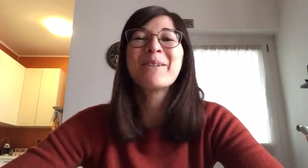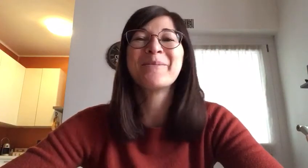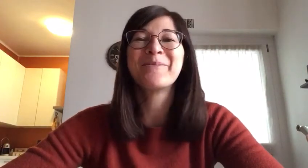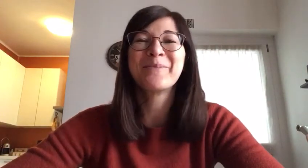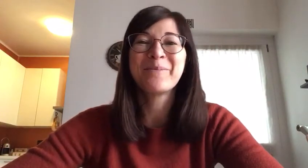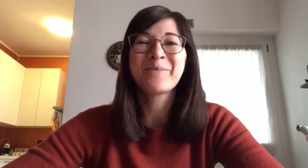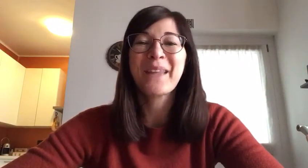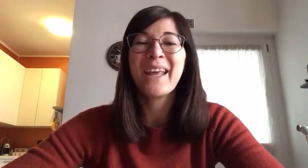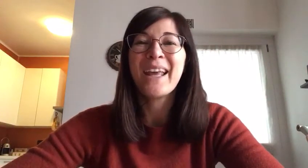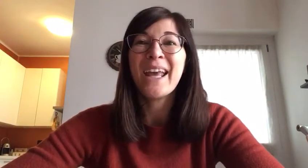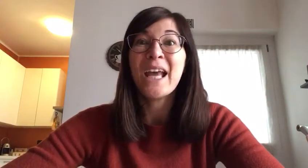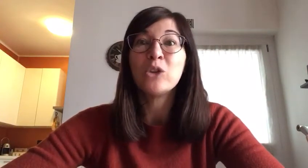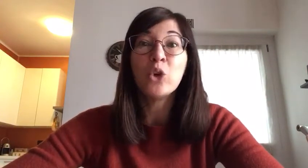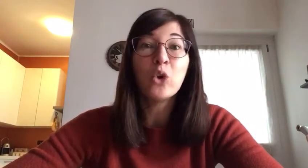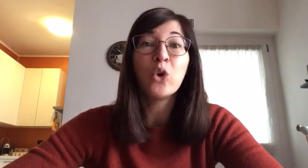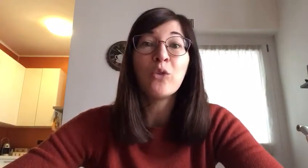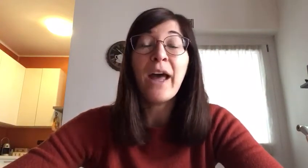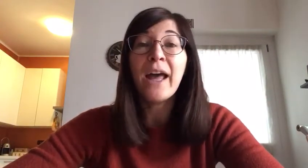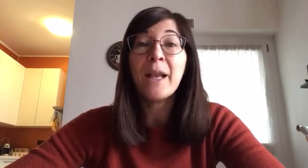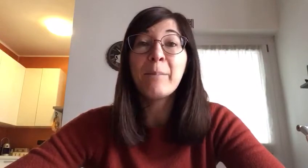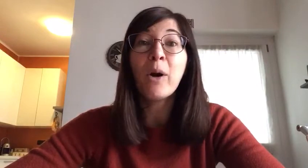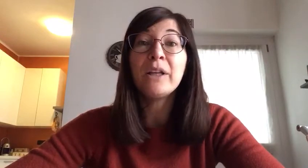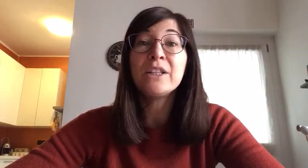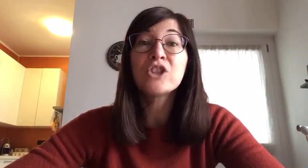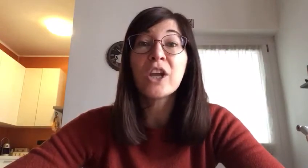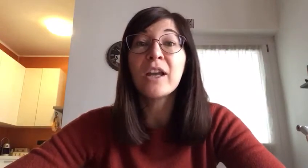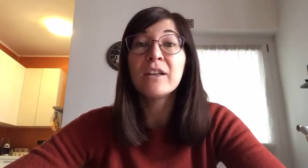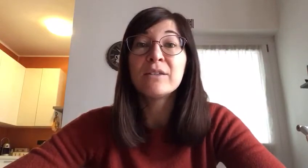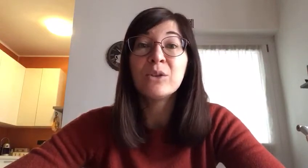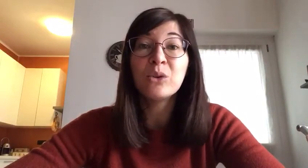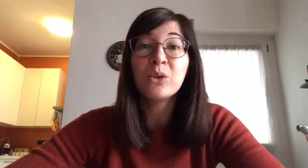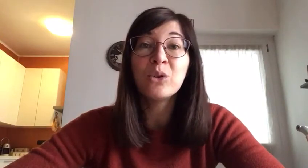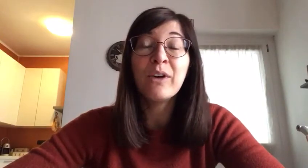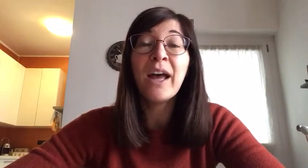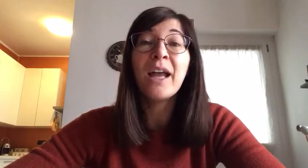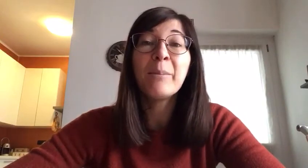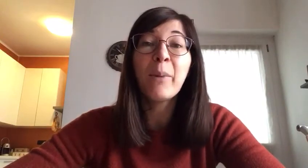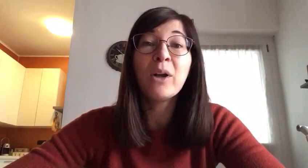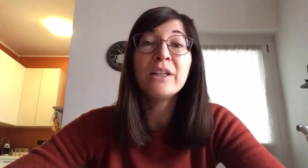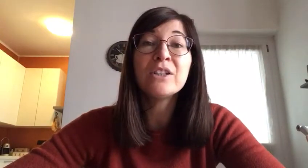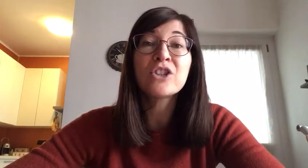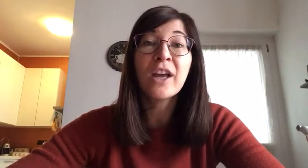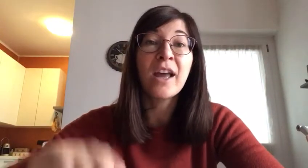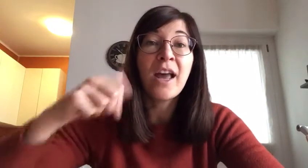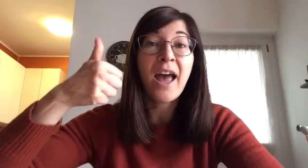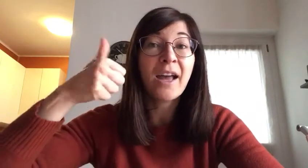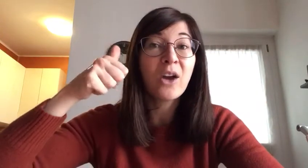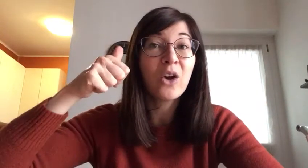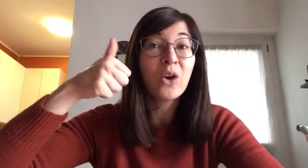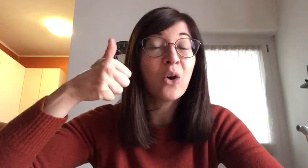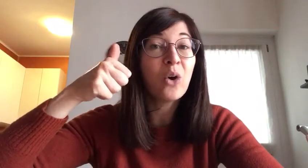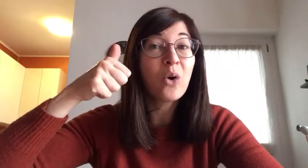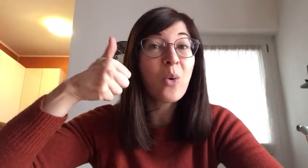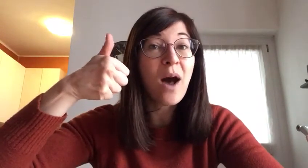dove è il pollice dove è il pollice eccolo qua